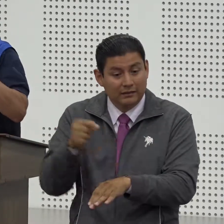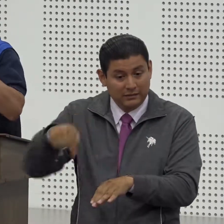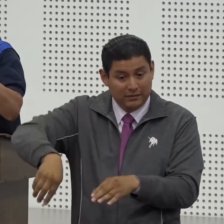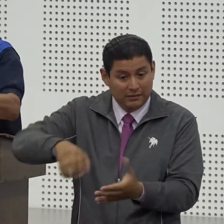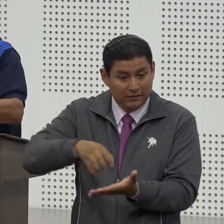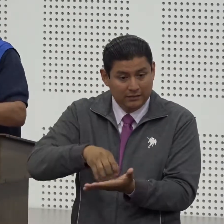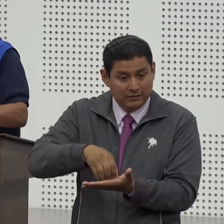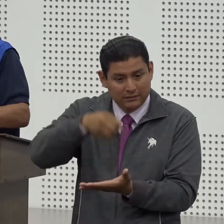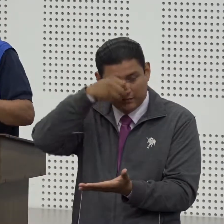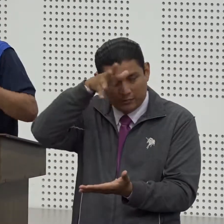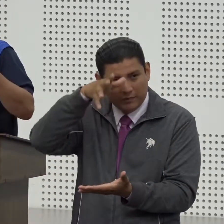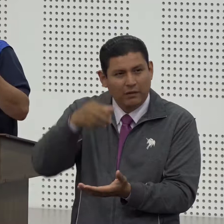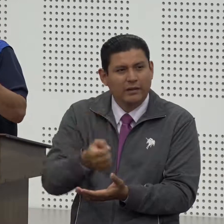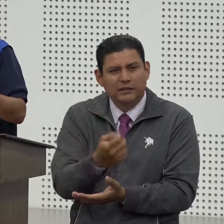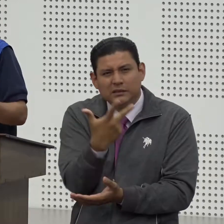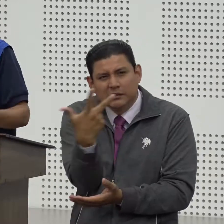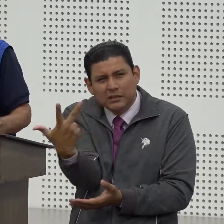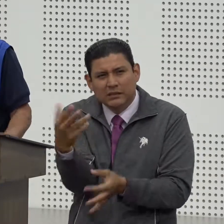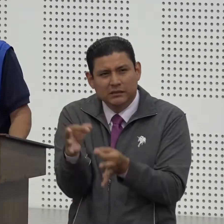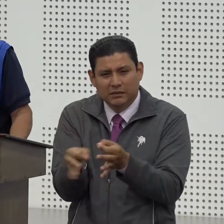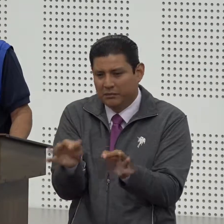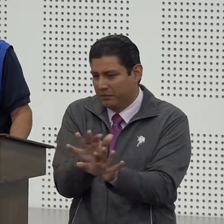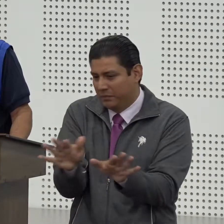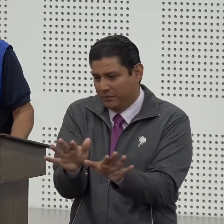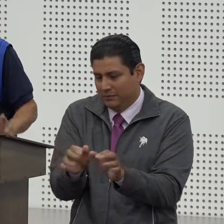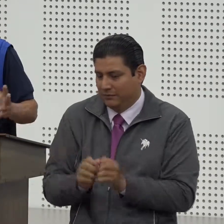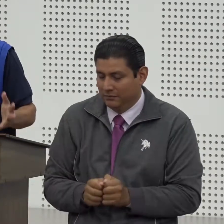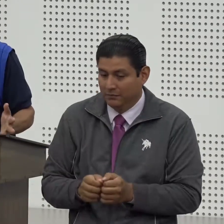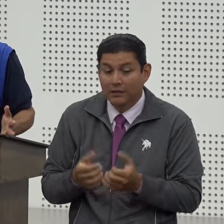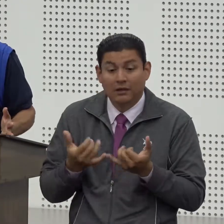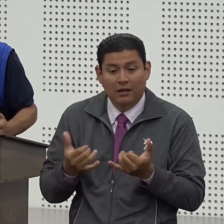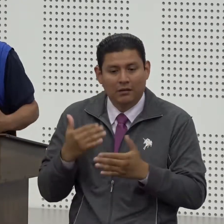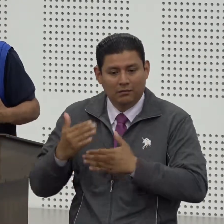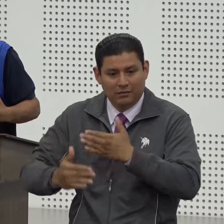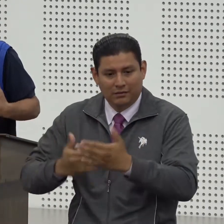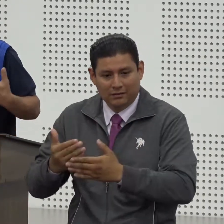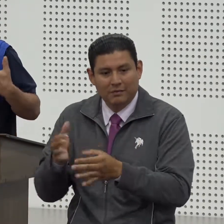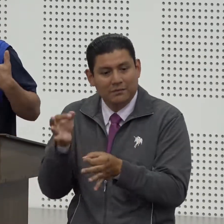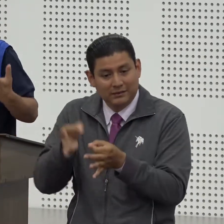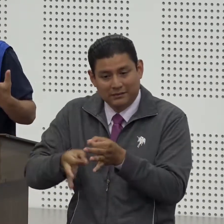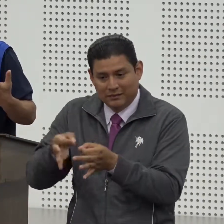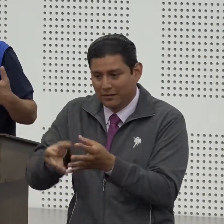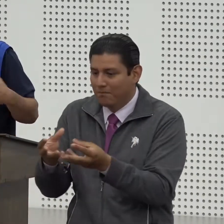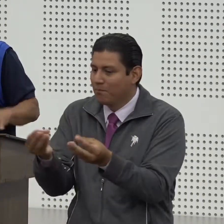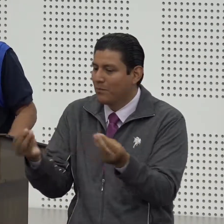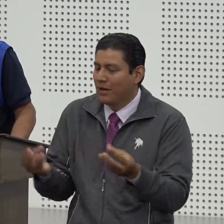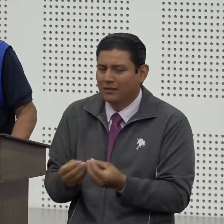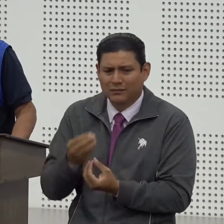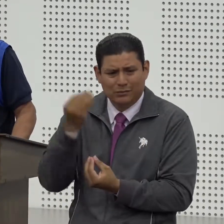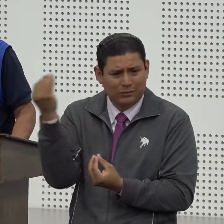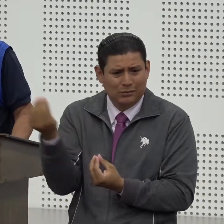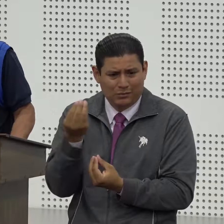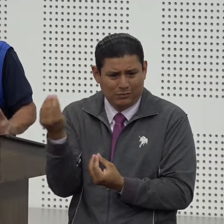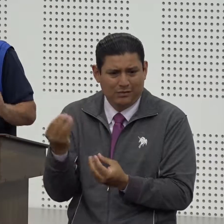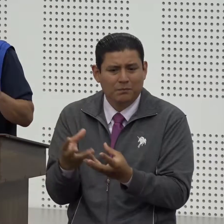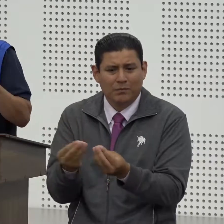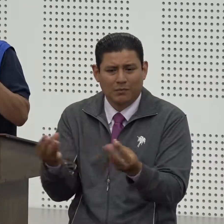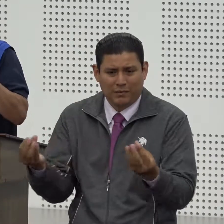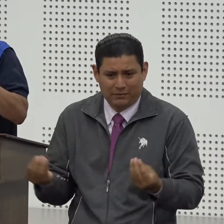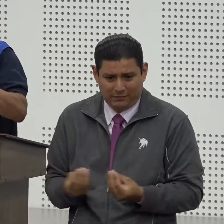como parte de ese proceso tenemos muchos más intérpretes jóvenes y que además